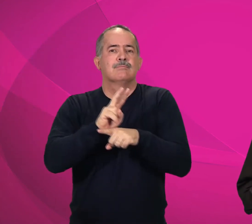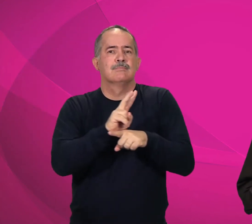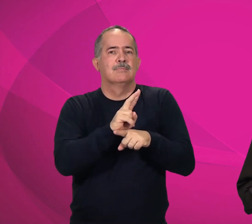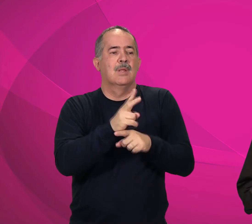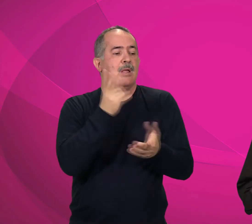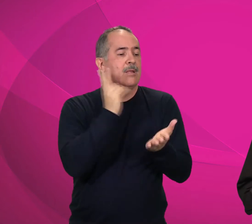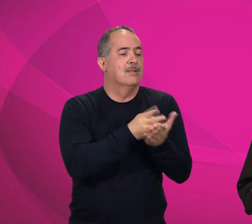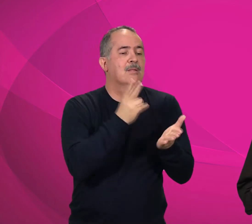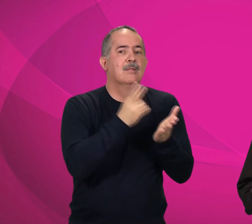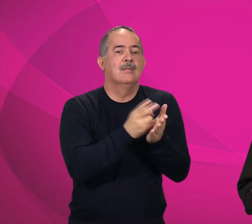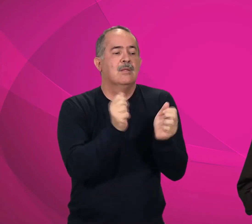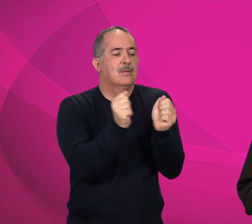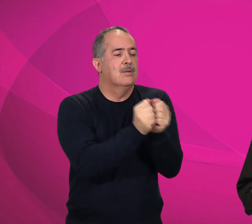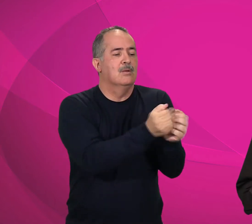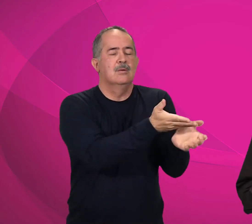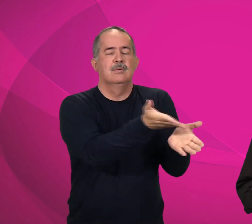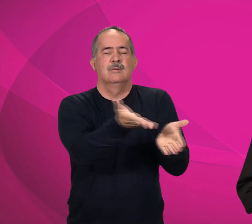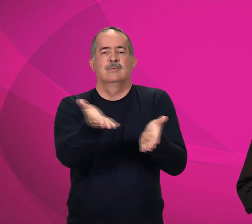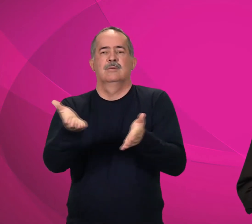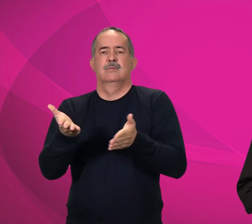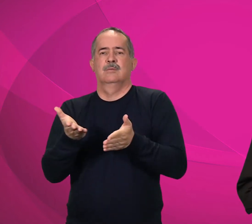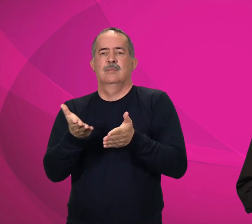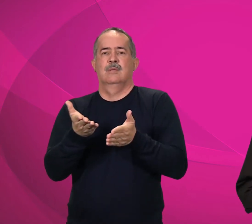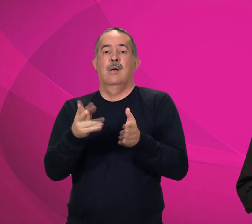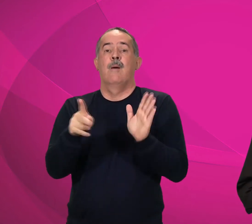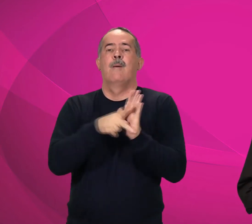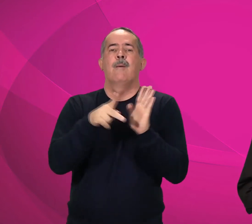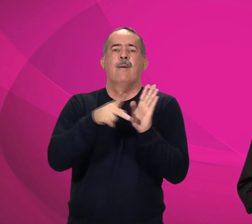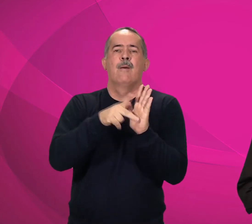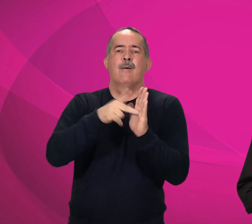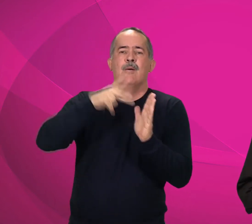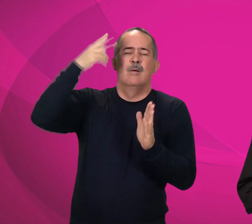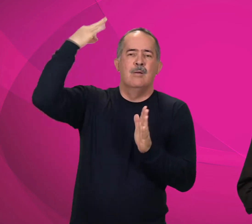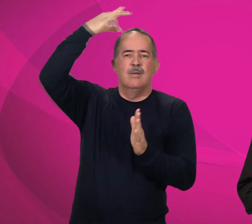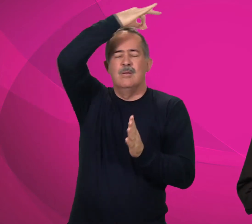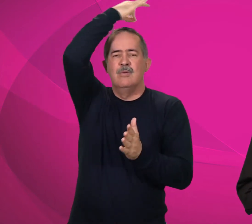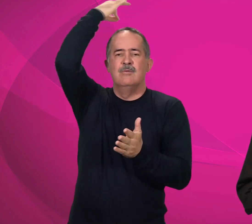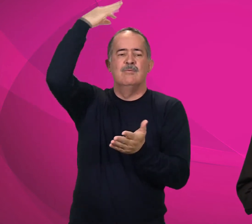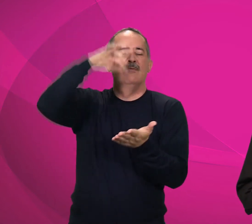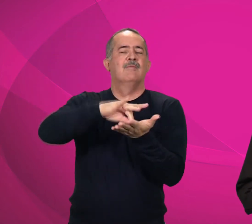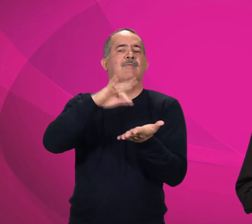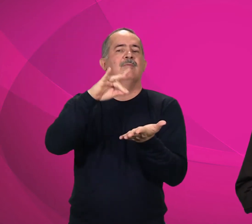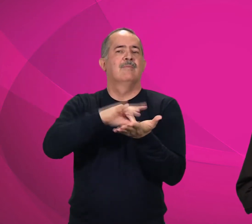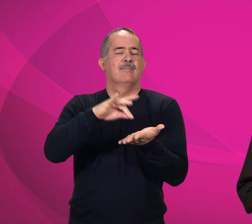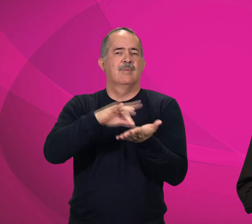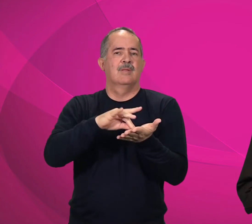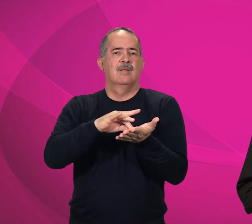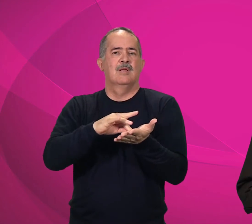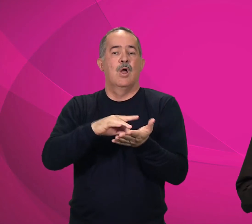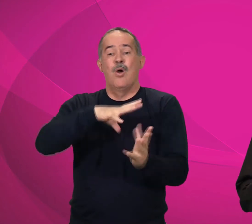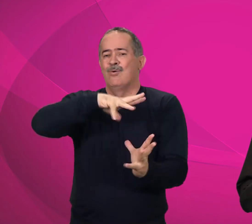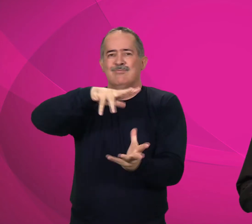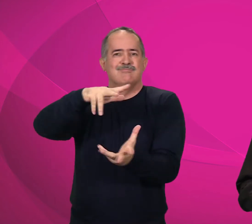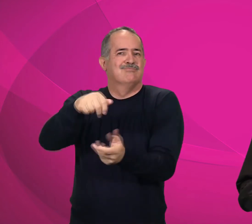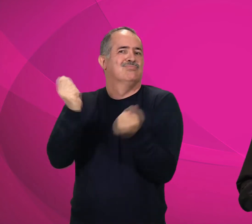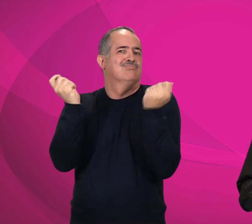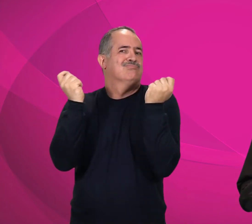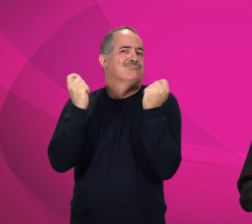permaneça sempre convosco. O Espírito da Verdade, que o mundo não é capaz de